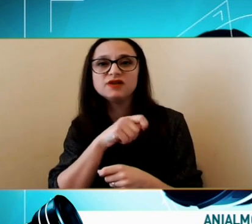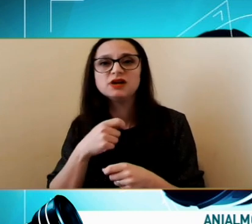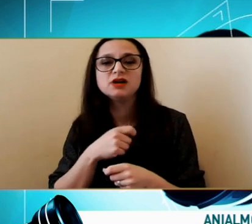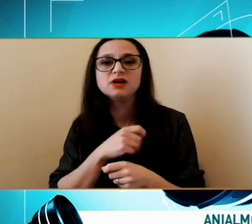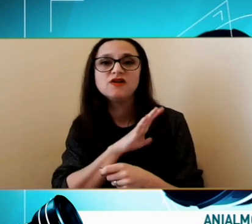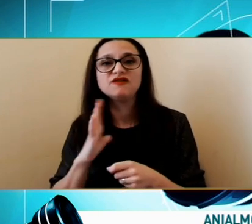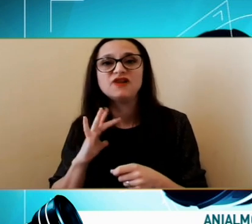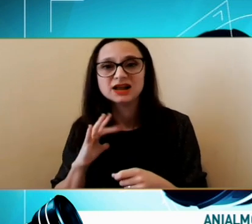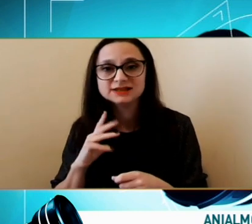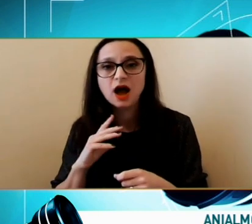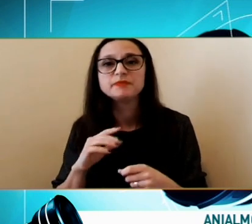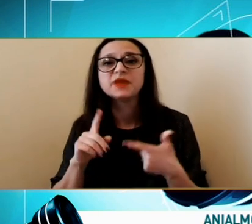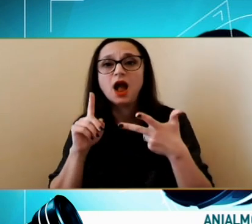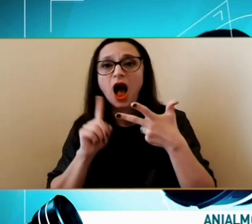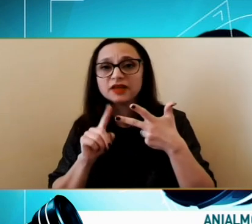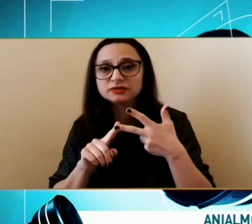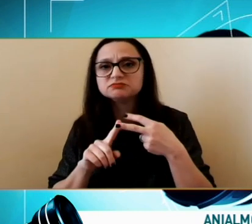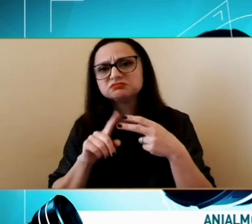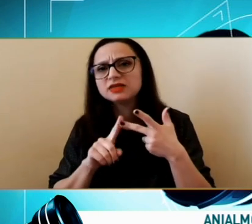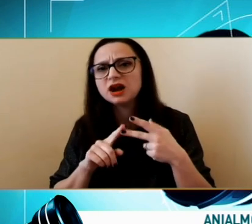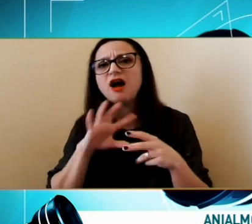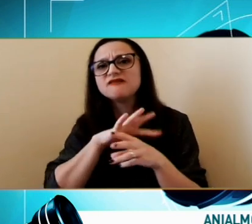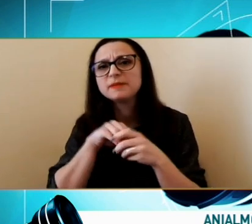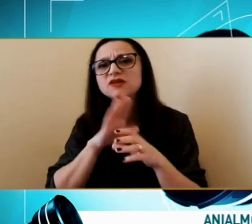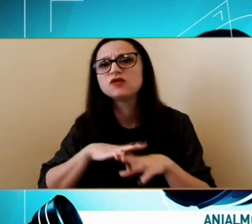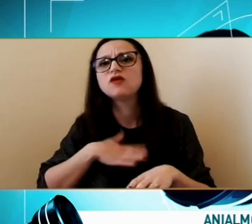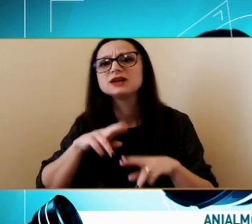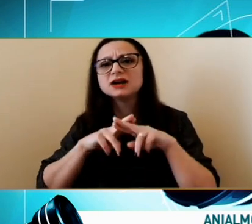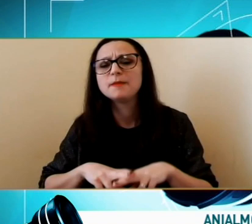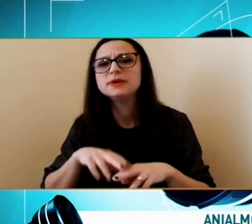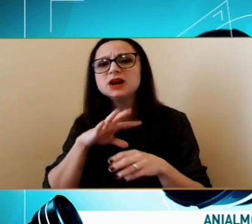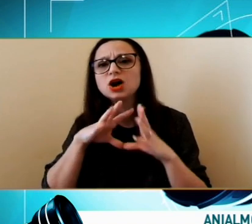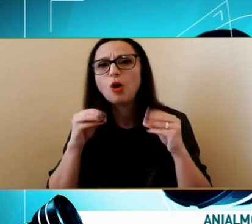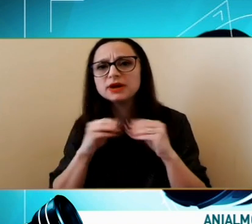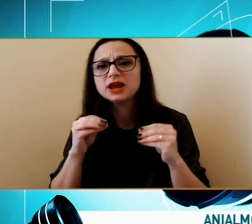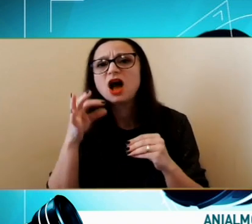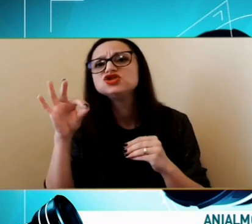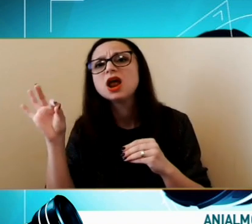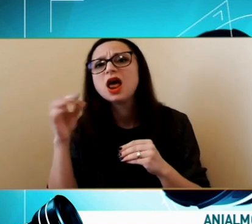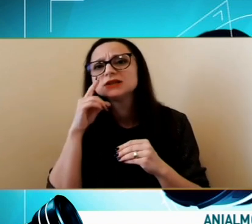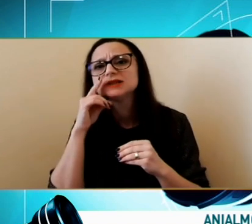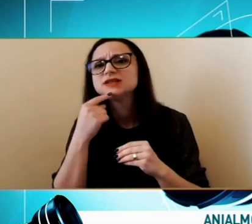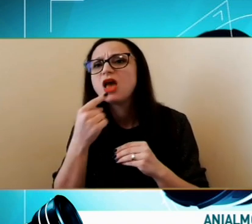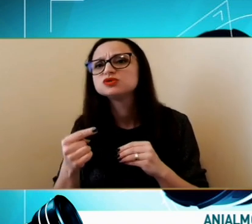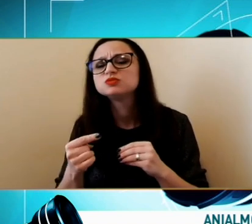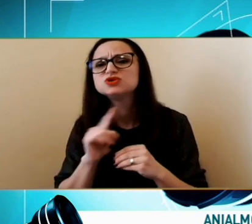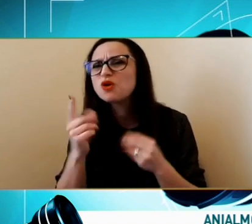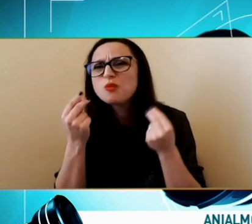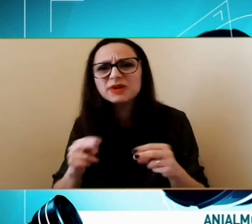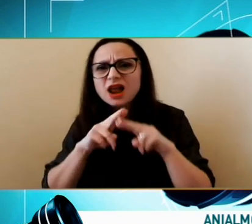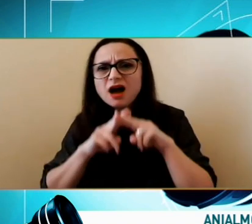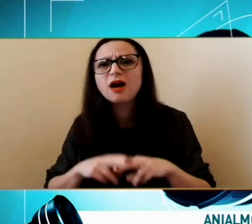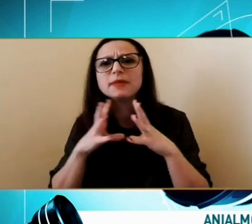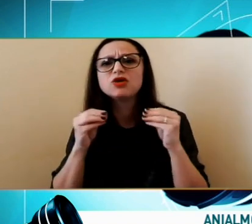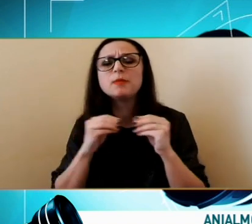Vroia să rămână În România Și ceilalți I-au zis Că Nu e bine Să rămână în România Să meargă mai